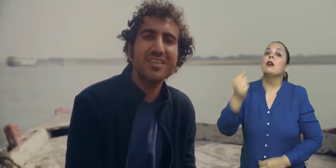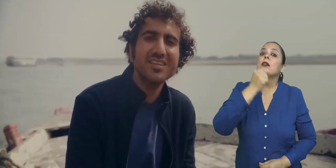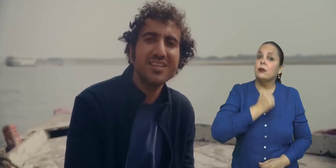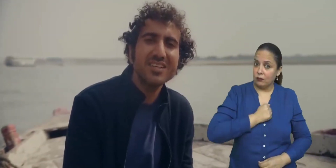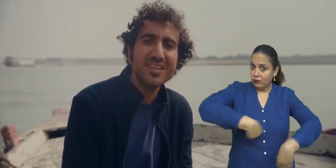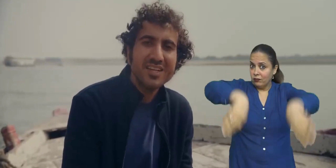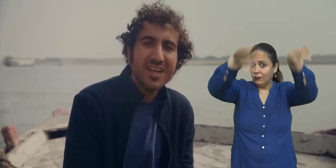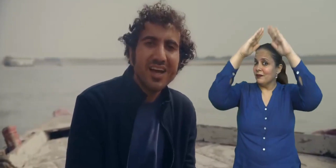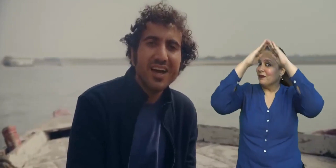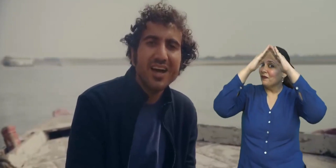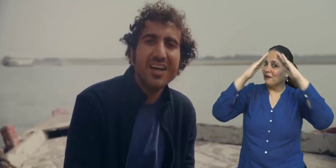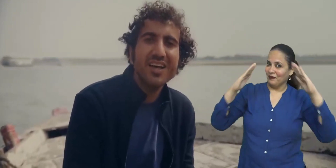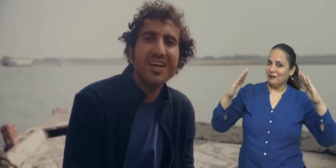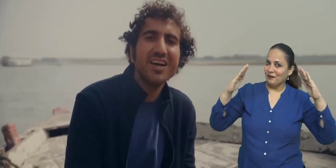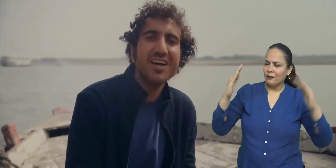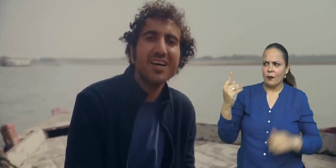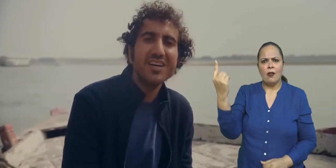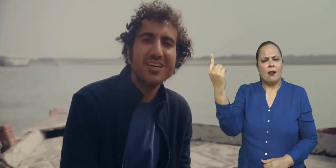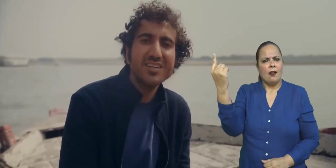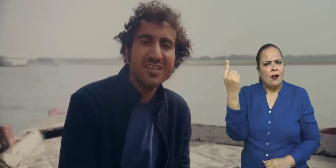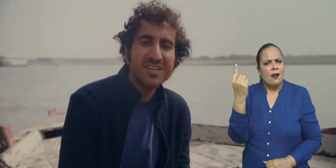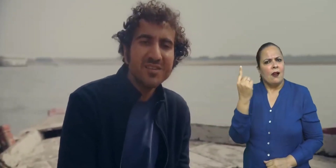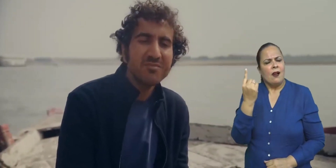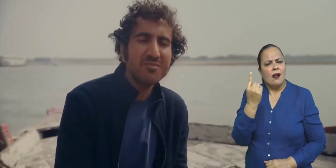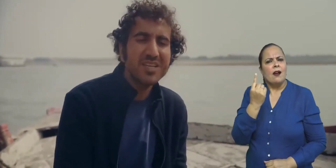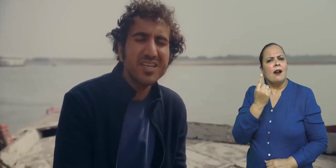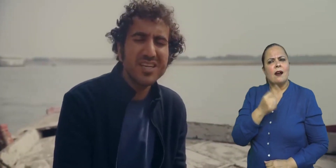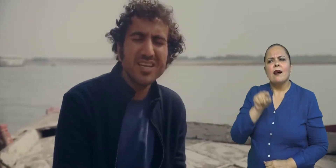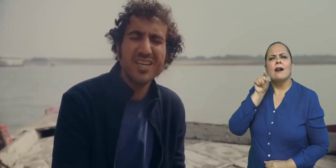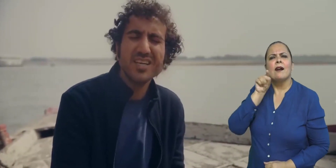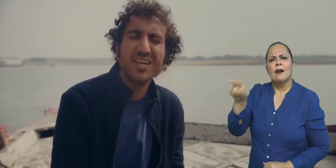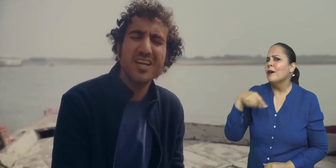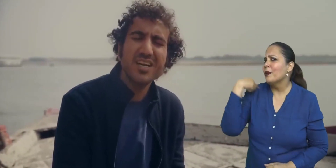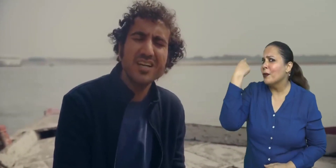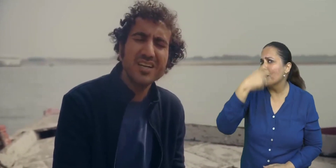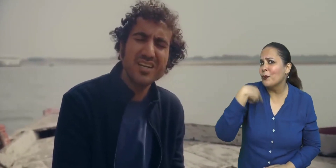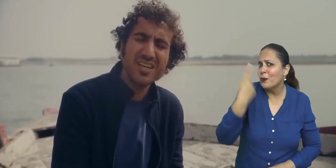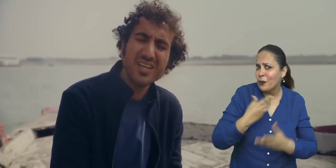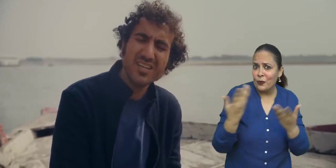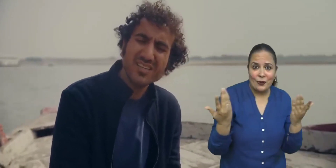आया मेरे घर एक